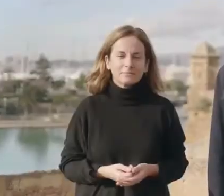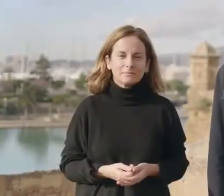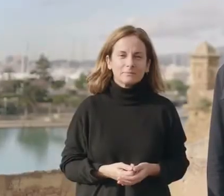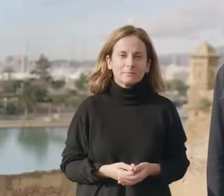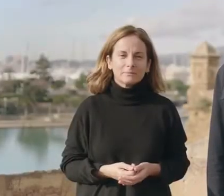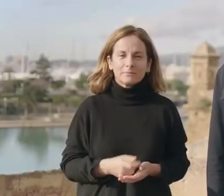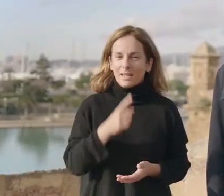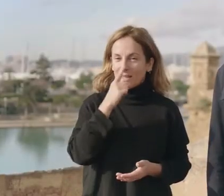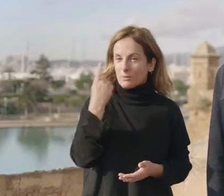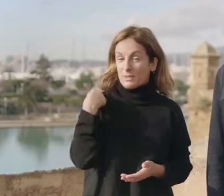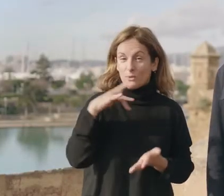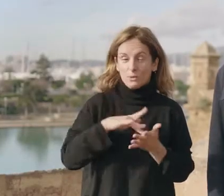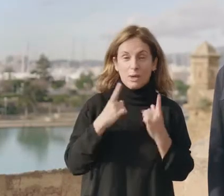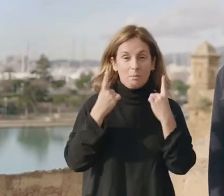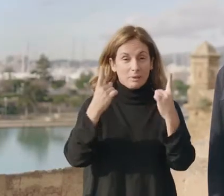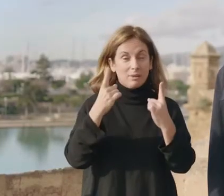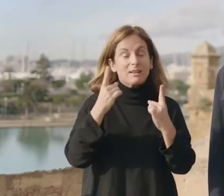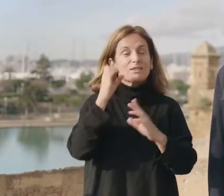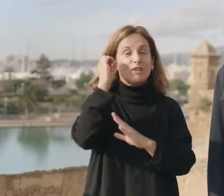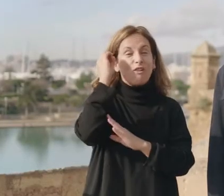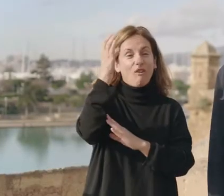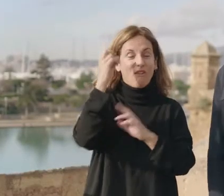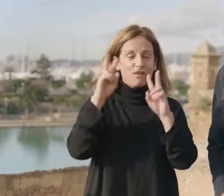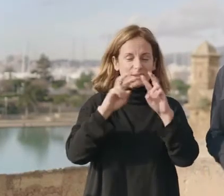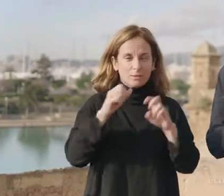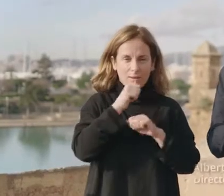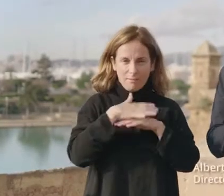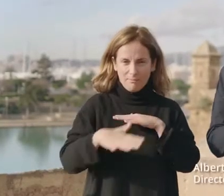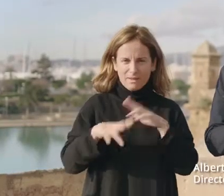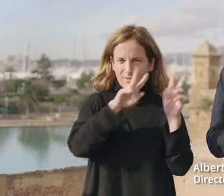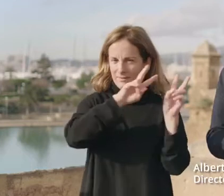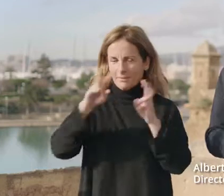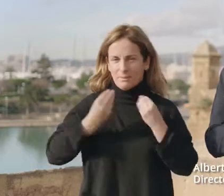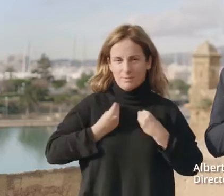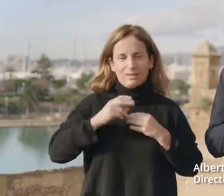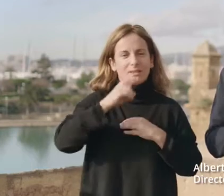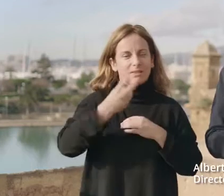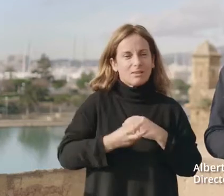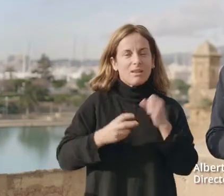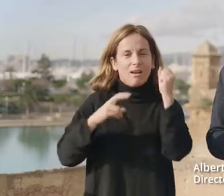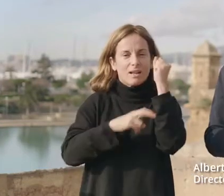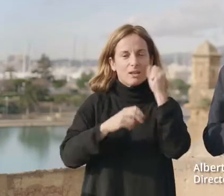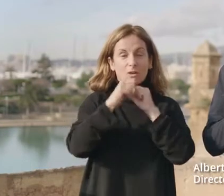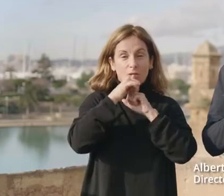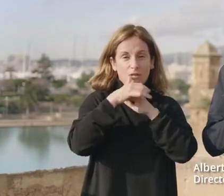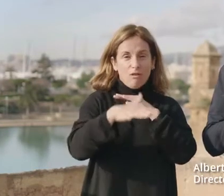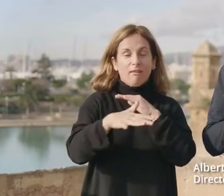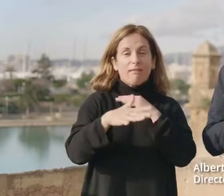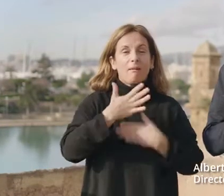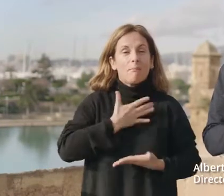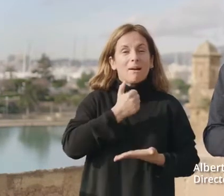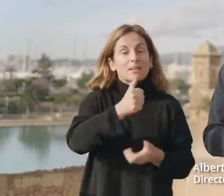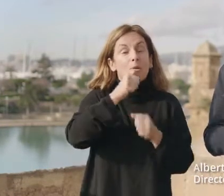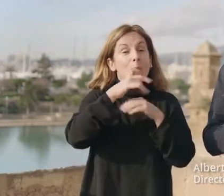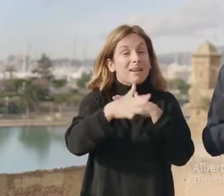L'any passat vam fer les primeres jornades d'estudis de la mà. En elles vam tractar la biodiversitat, l'arqueologia sopaquàtica, el patrimoni